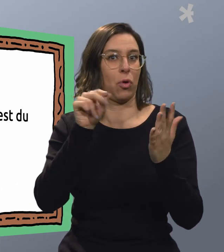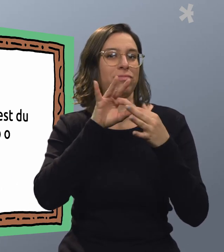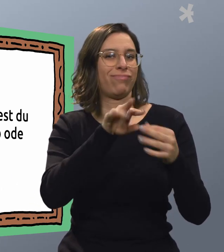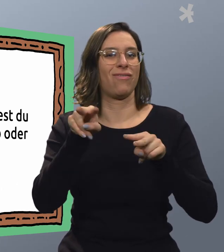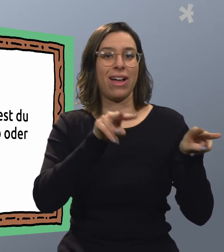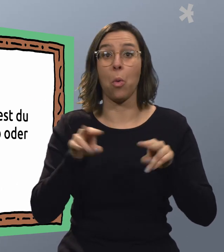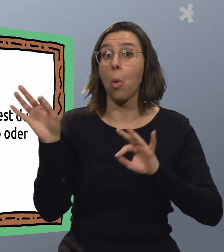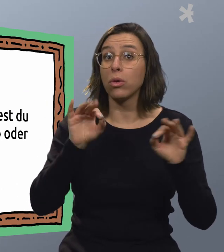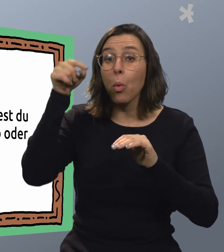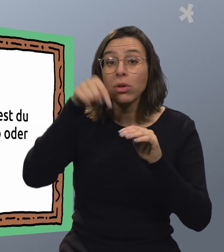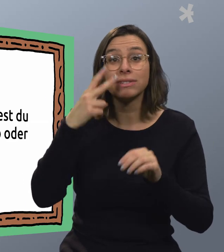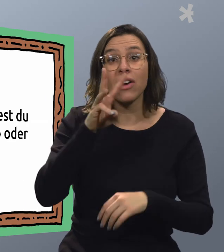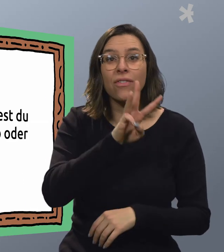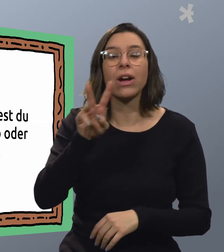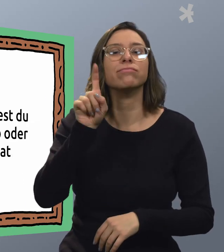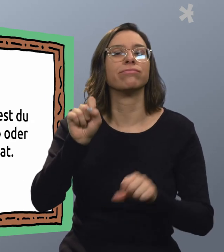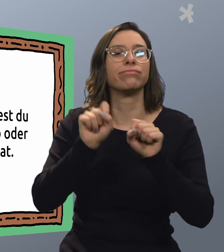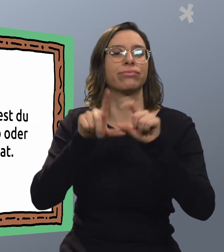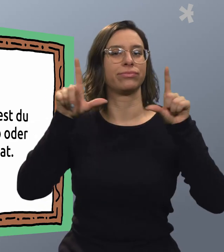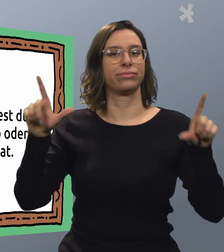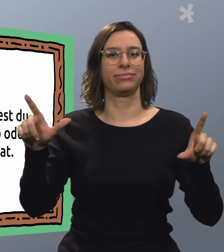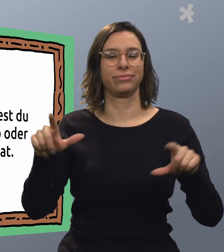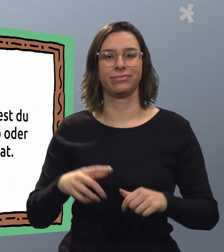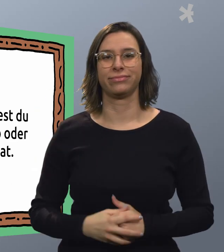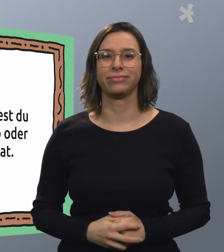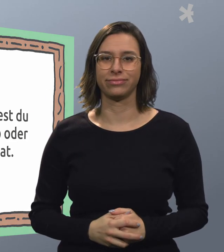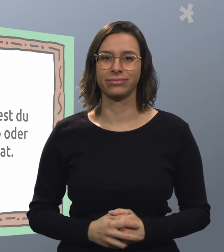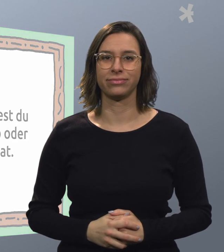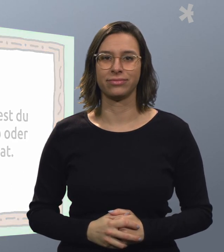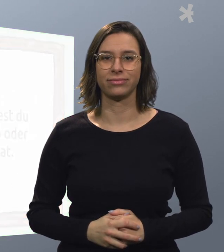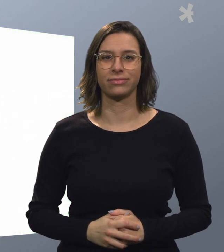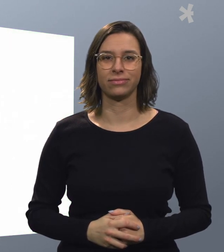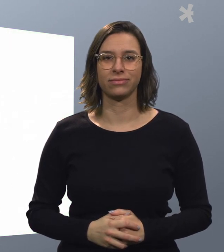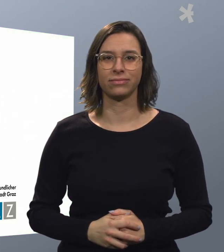Video oder unter www.alphanova.at